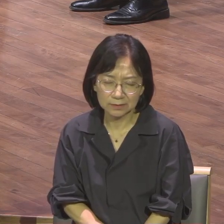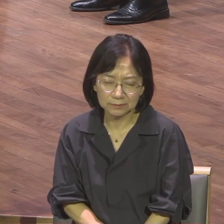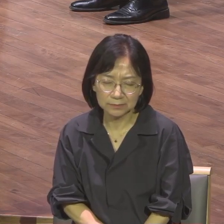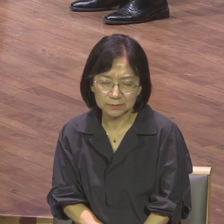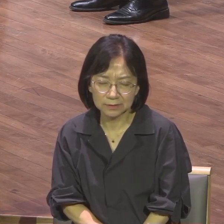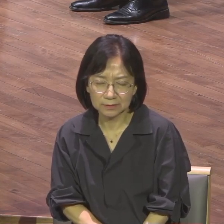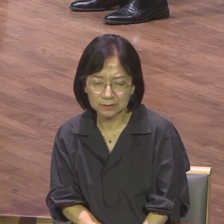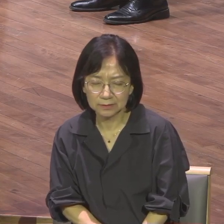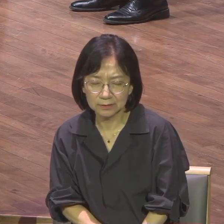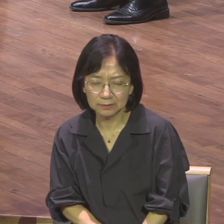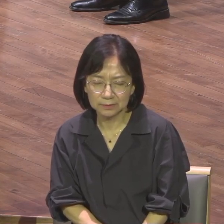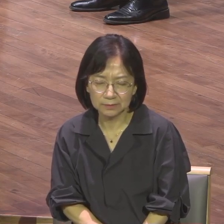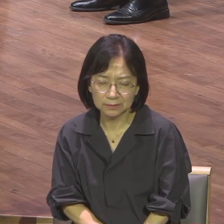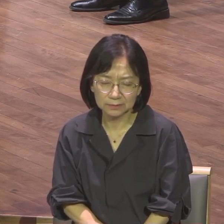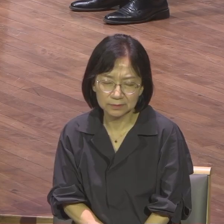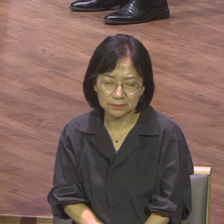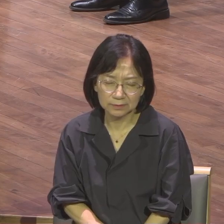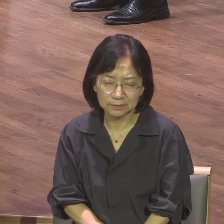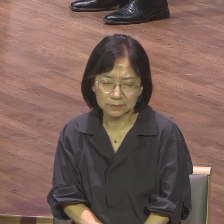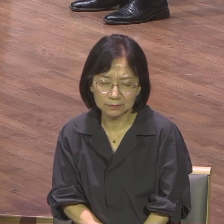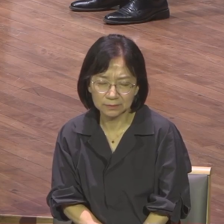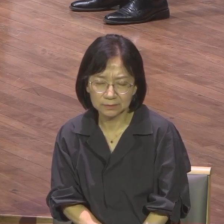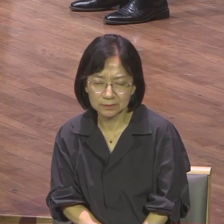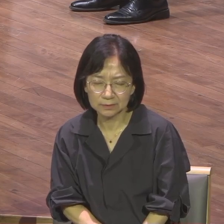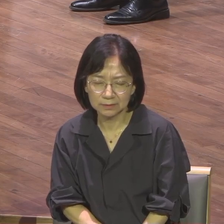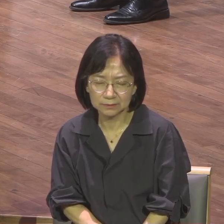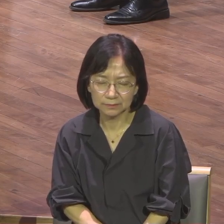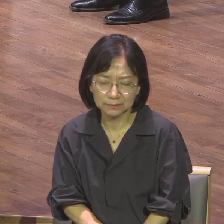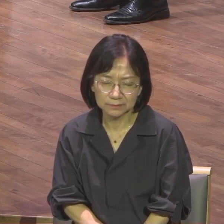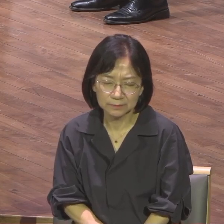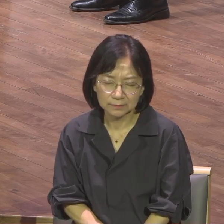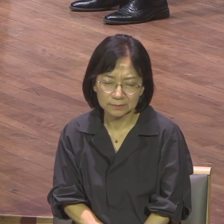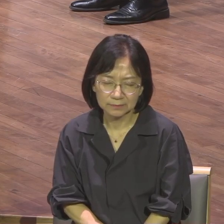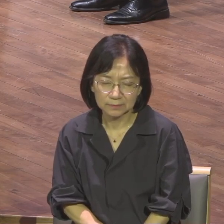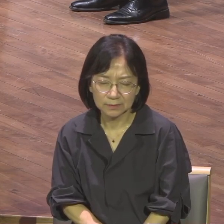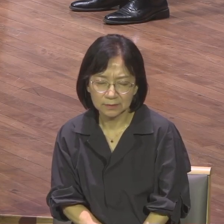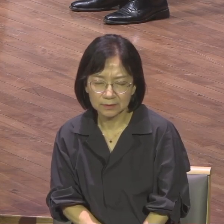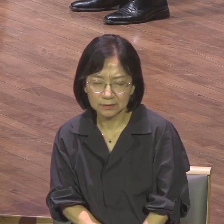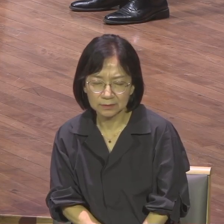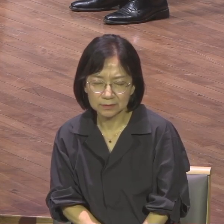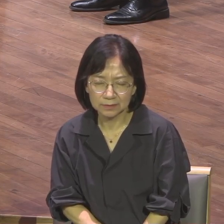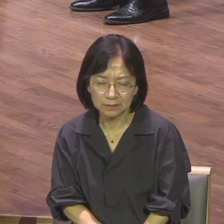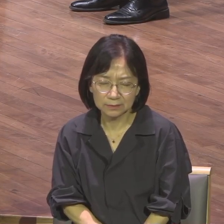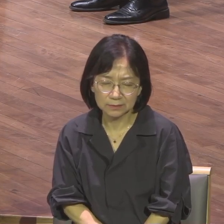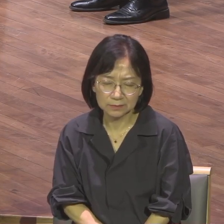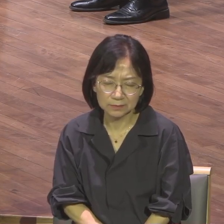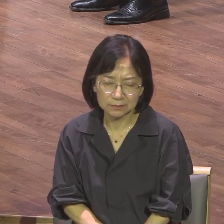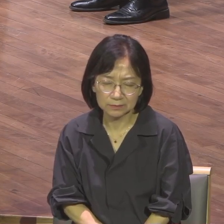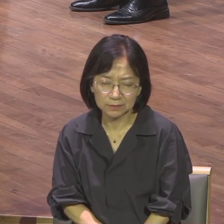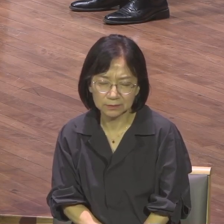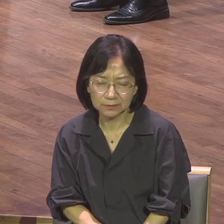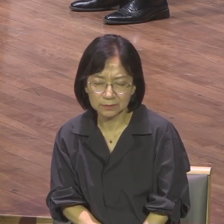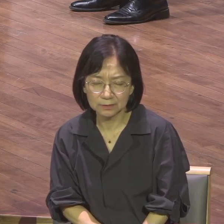끝까지 거침없이 담대하게 꾸준하며 나아갈 수 있도록 우리 성도들에게 우리 사역자들에게 우리